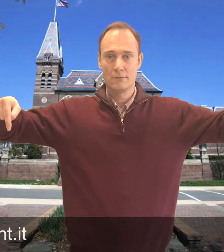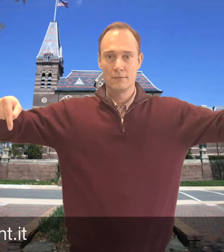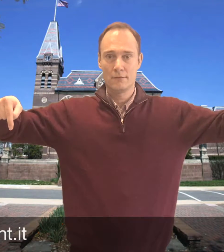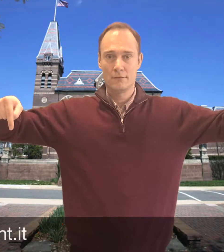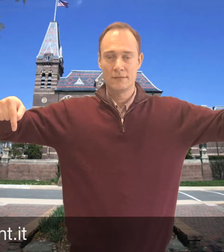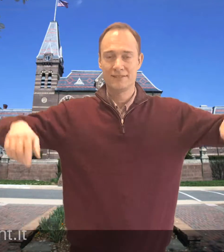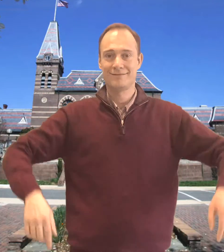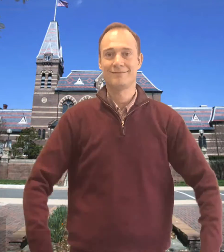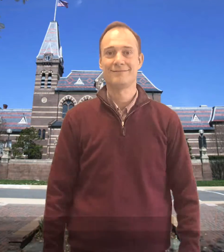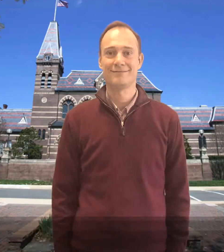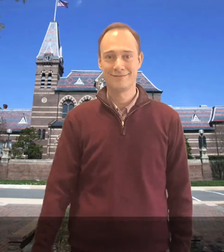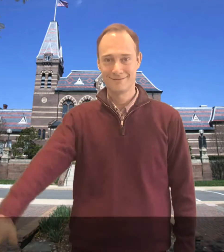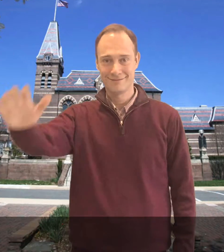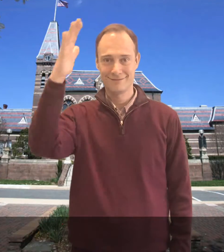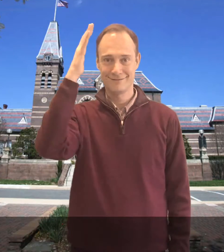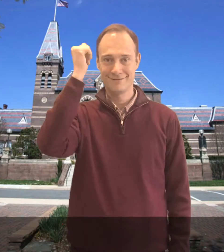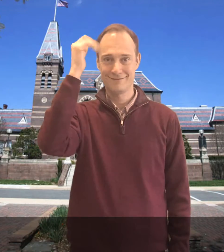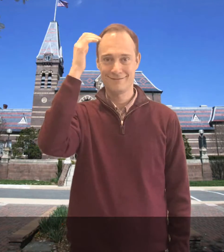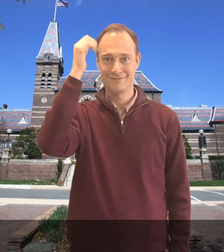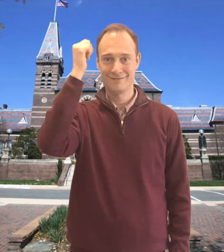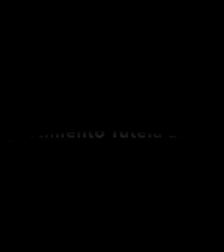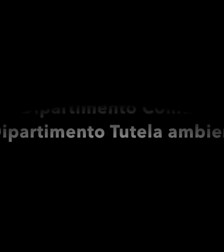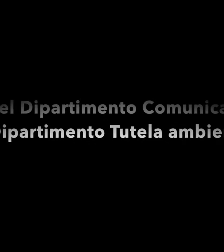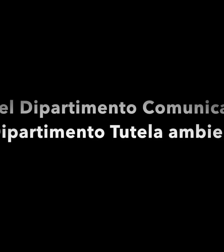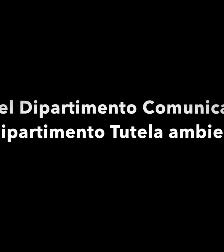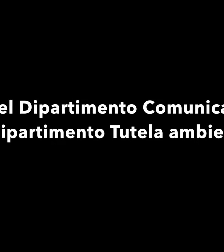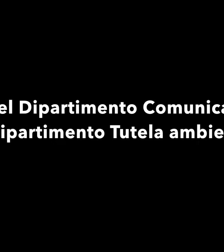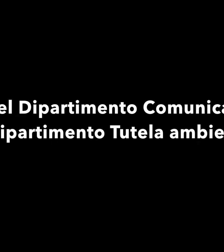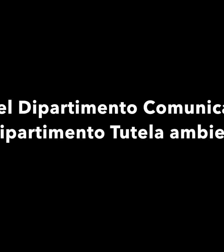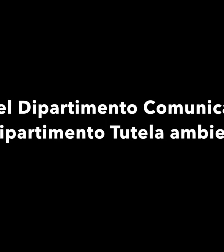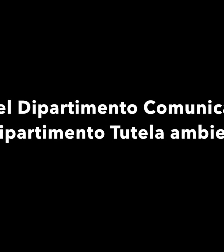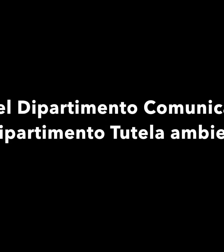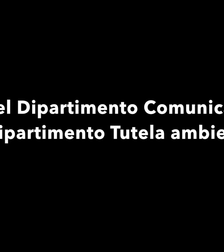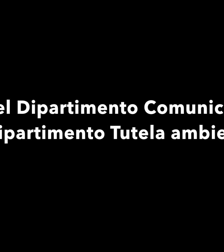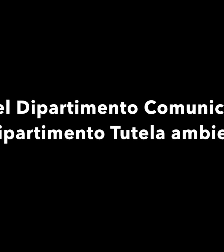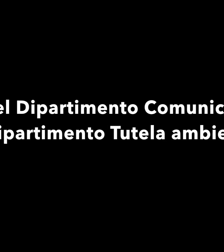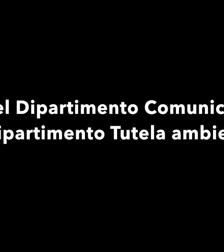Grazie a tutti.